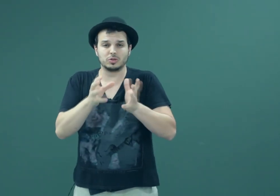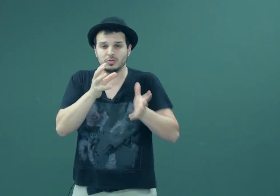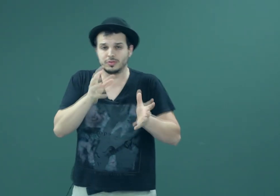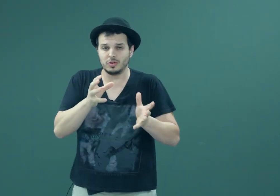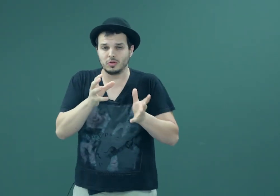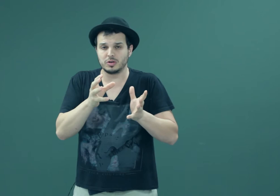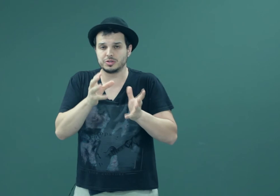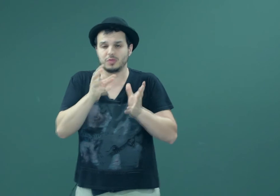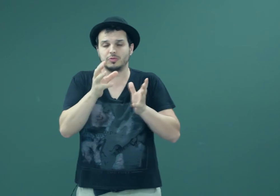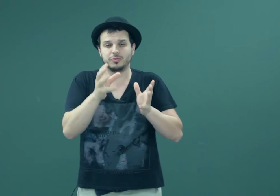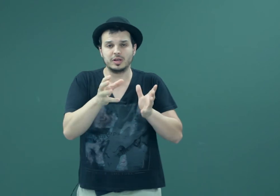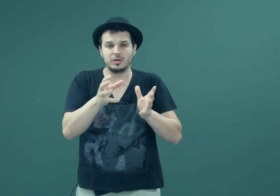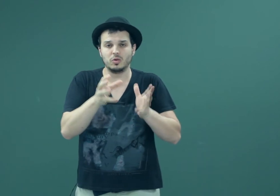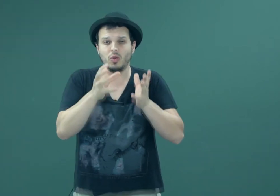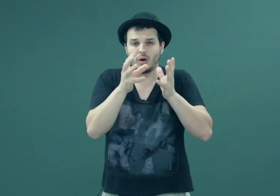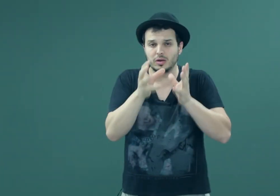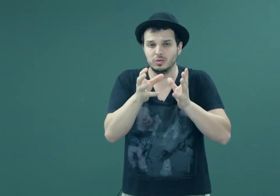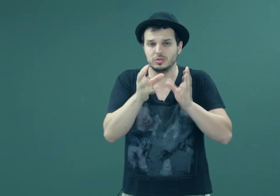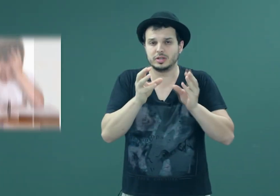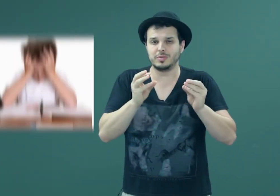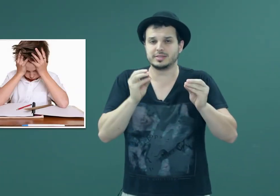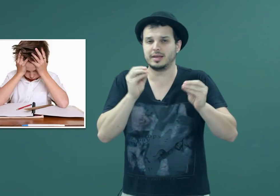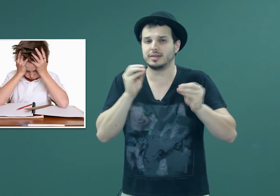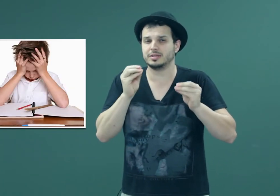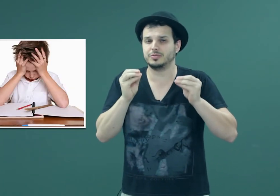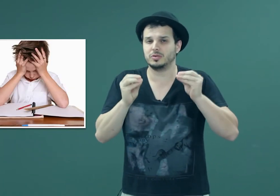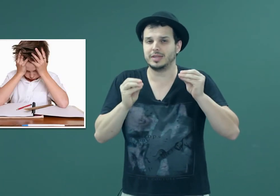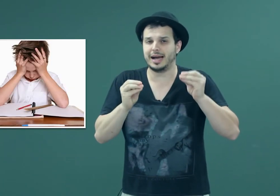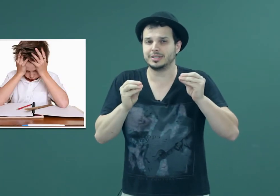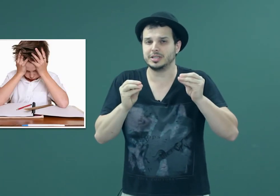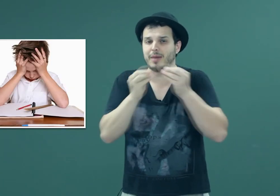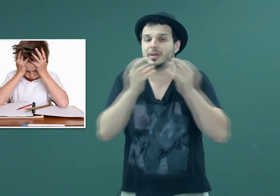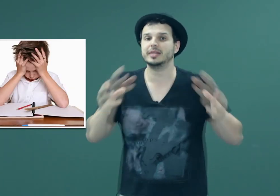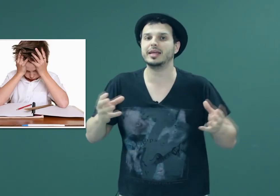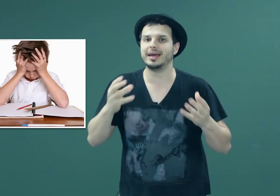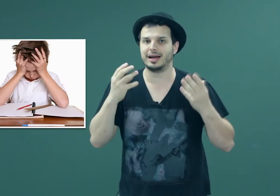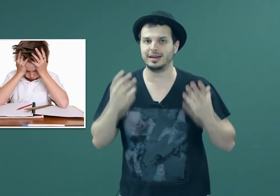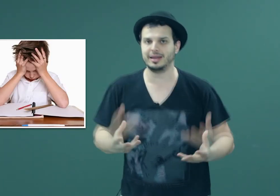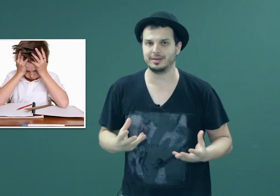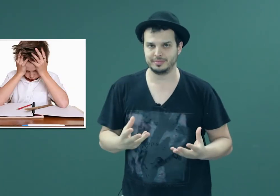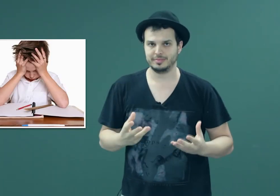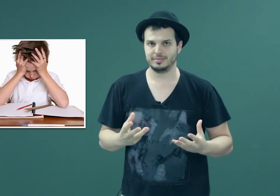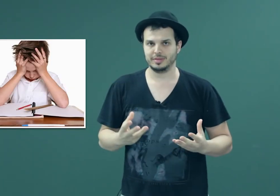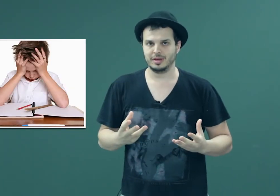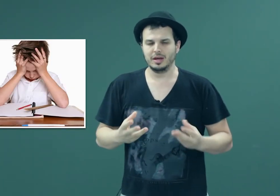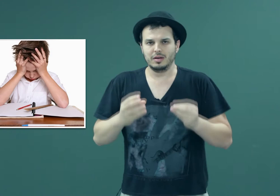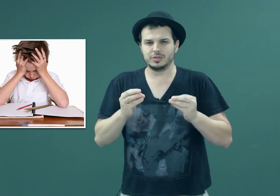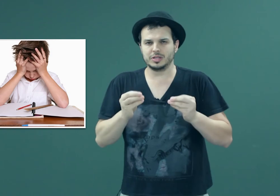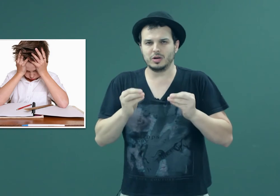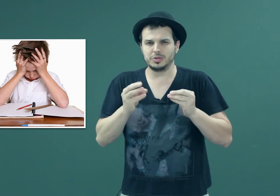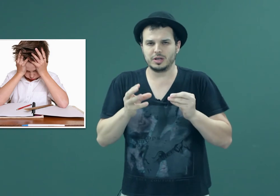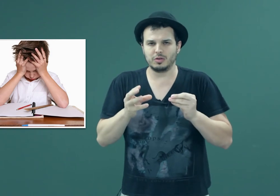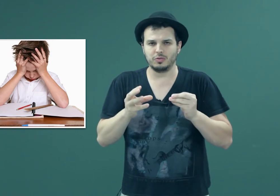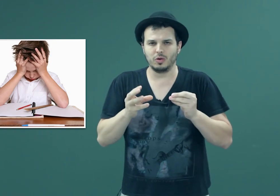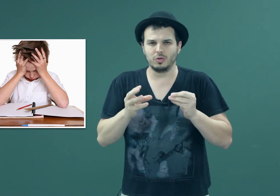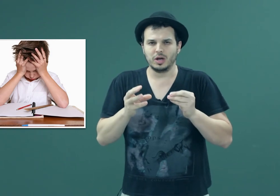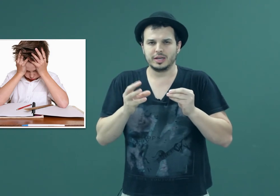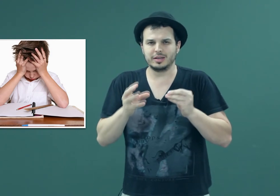desconfiou que o seu filho ou aluno tem uma certa dificuldade em aprender a ler? Você já observou que